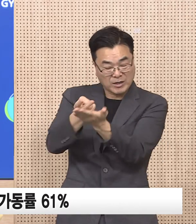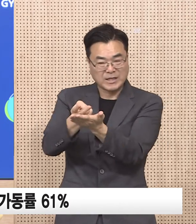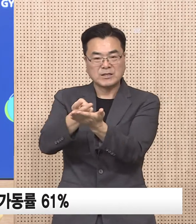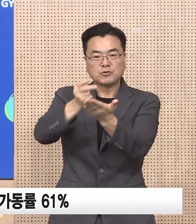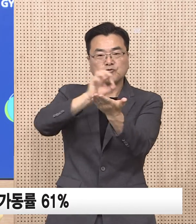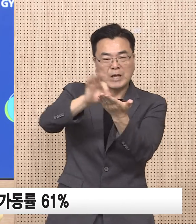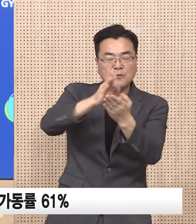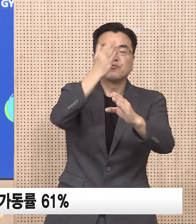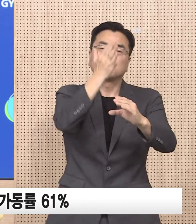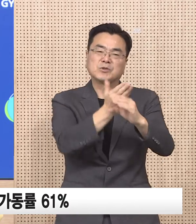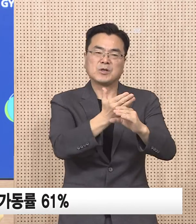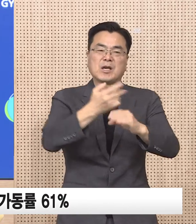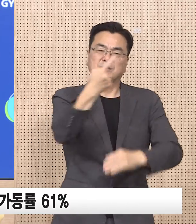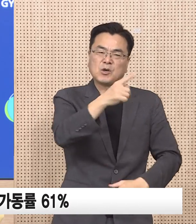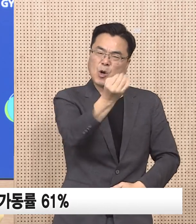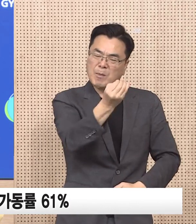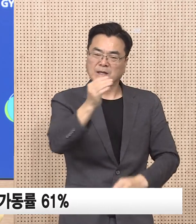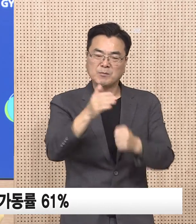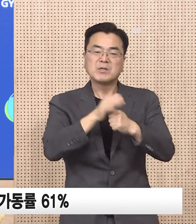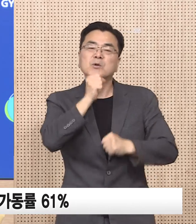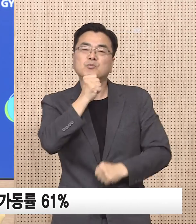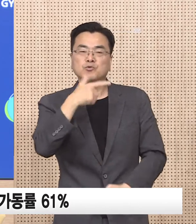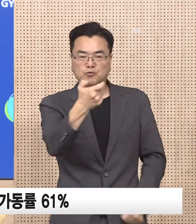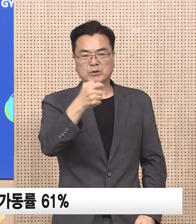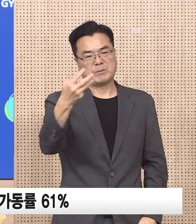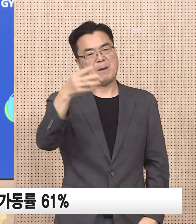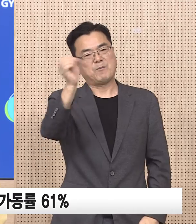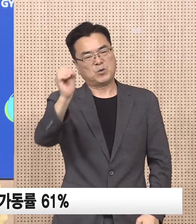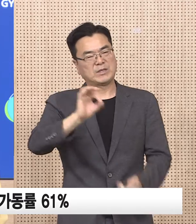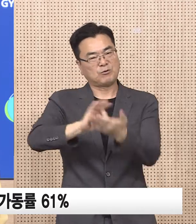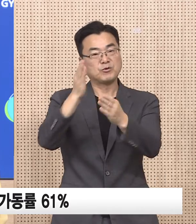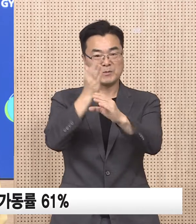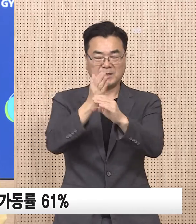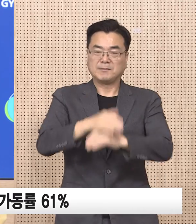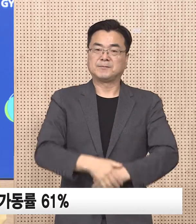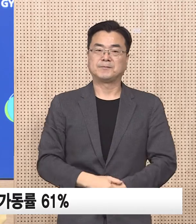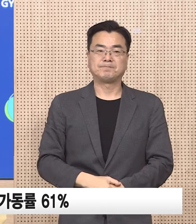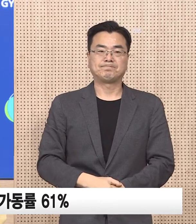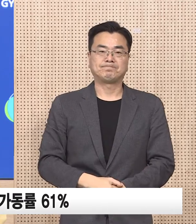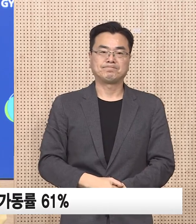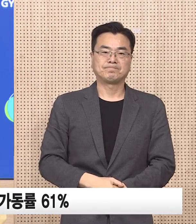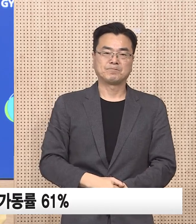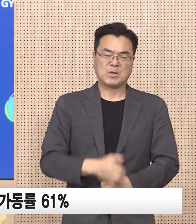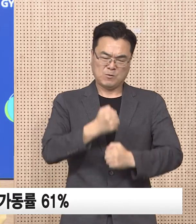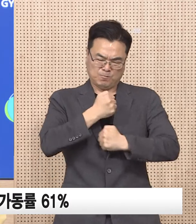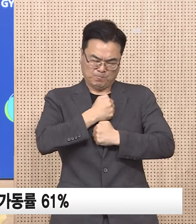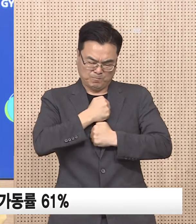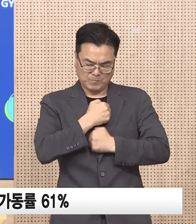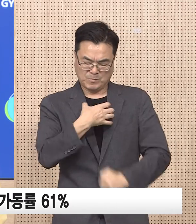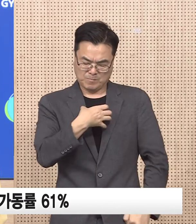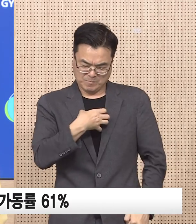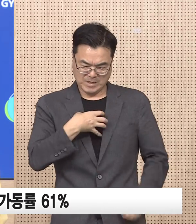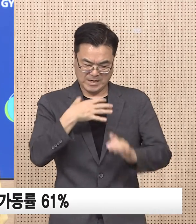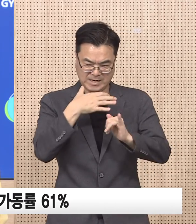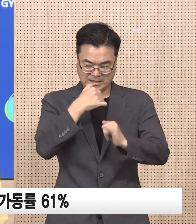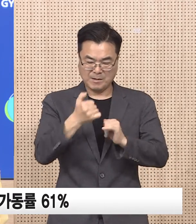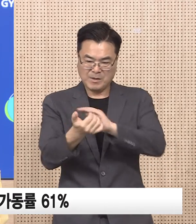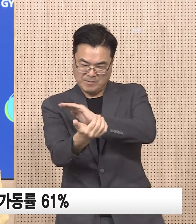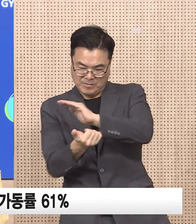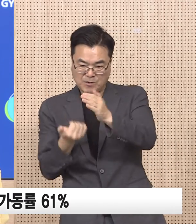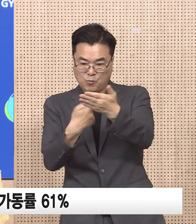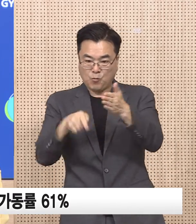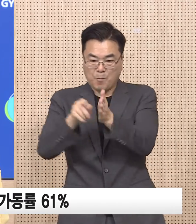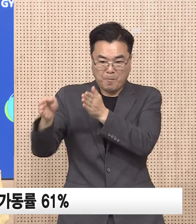사용하고 있으며 병상 가동률은 61%입니다. 경기도는 유증증 환자 증가에 성제적으로 대비하기 위해서